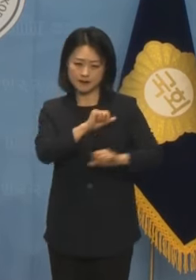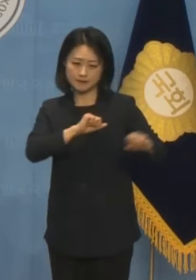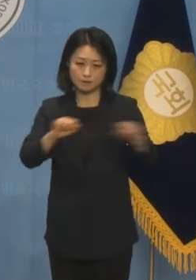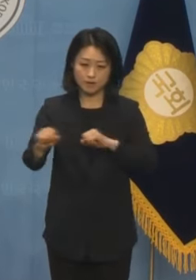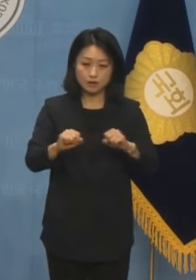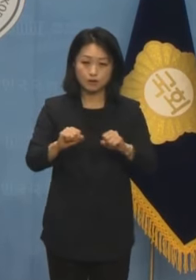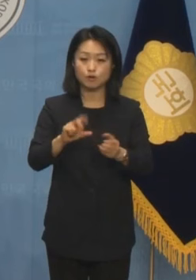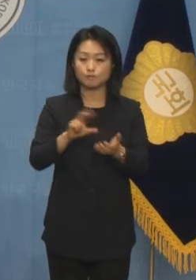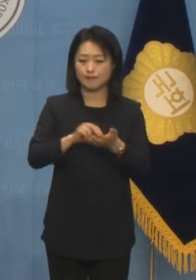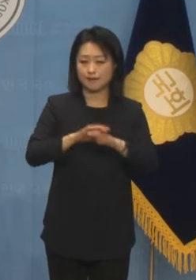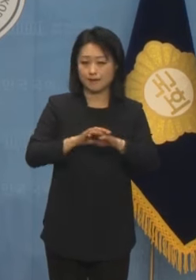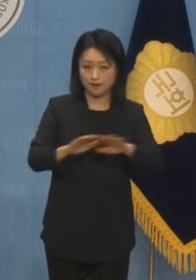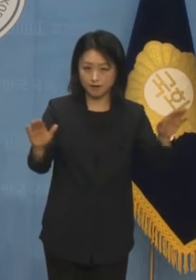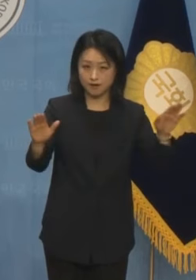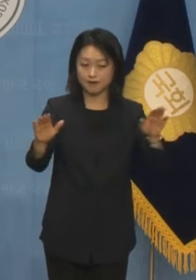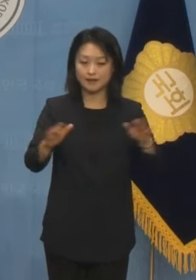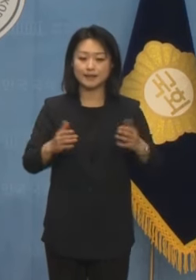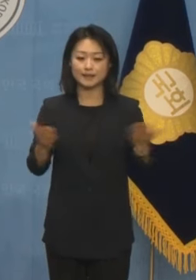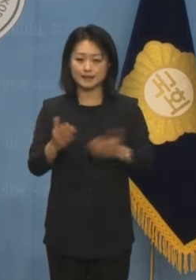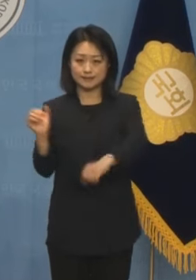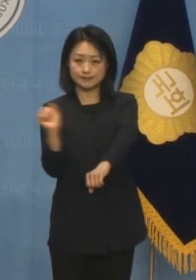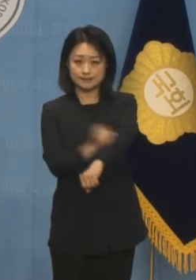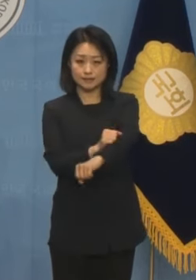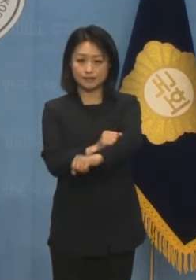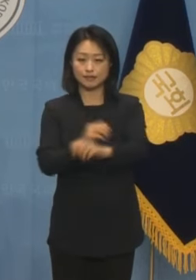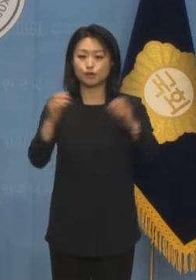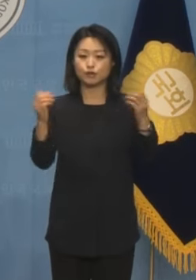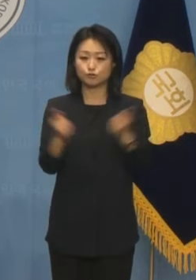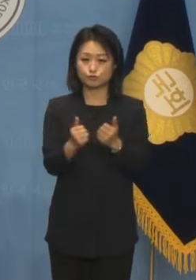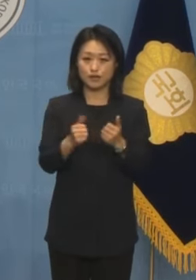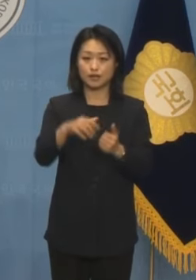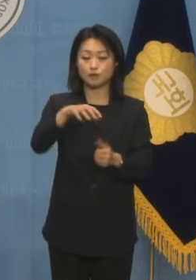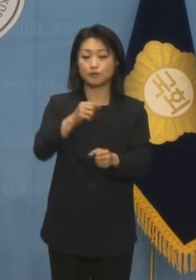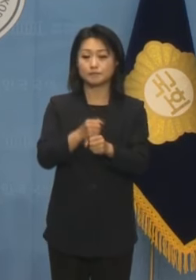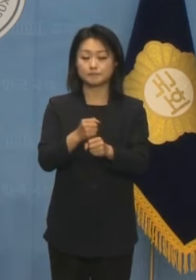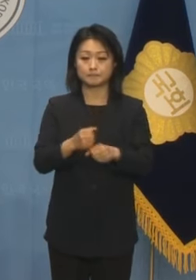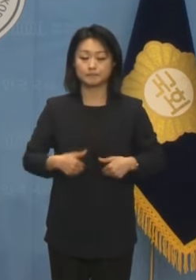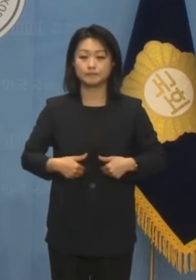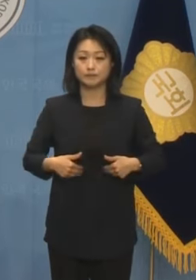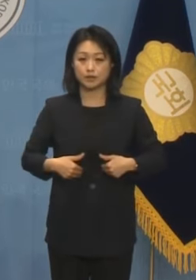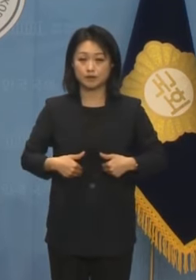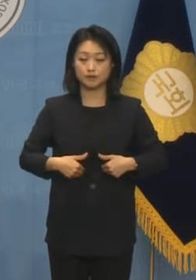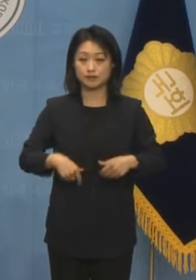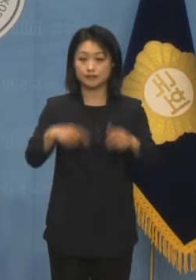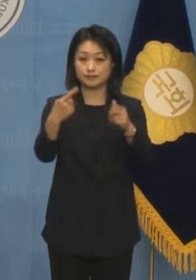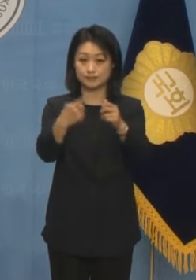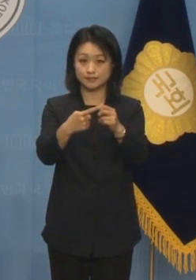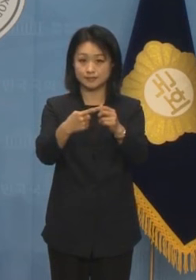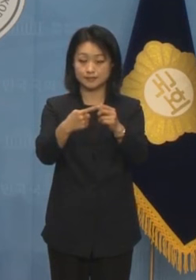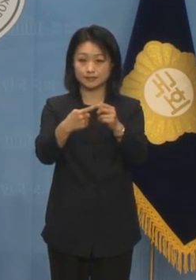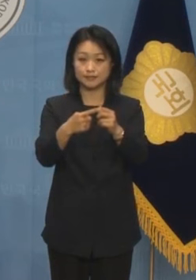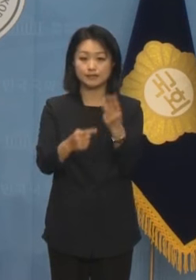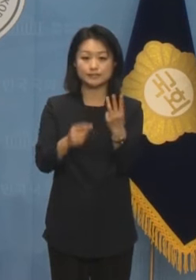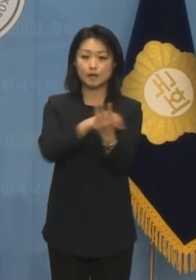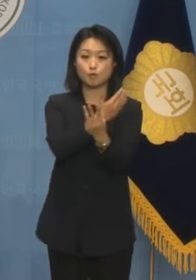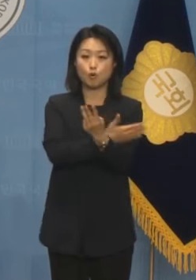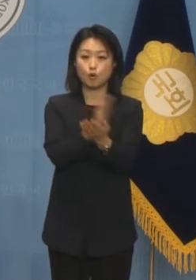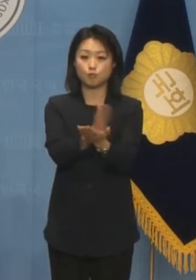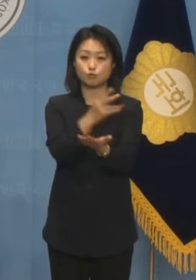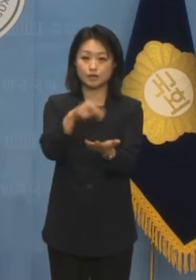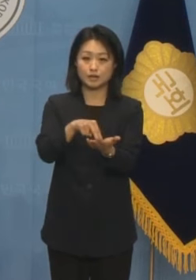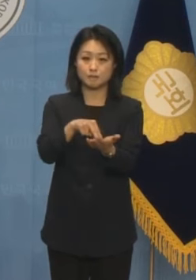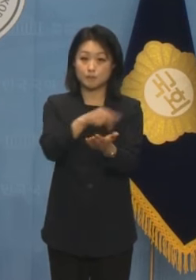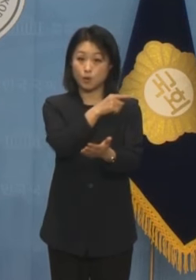해결하는, 일하는 민생국회가 되어야 합니다. 첫째, 3권분립 훼손에